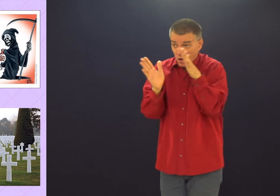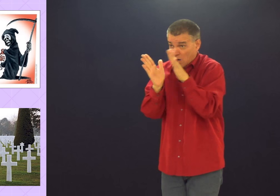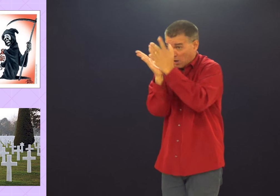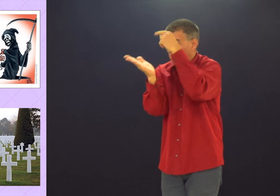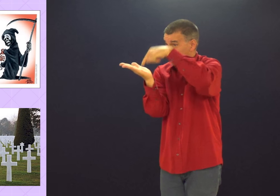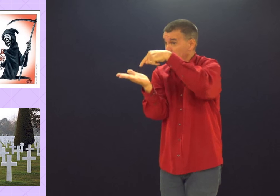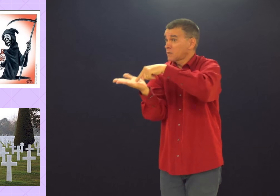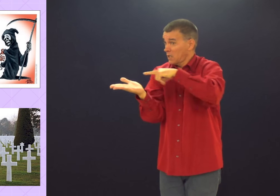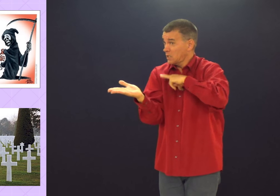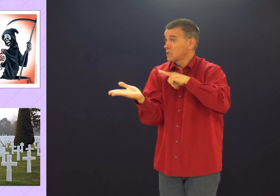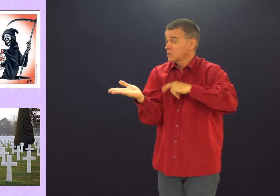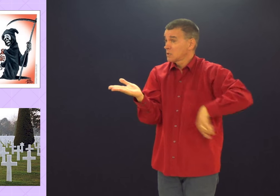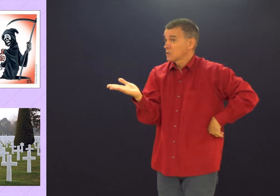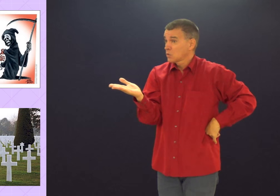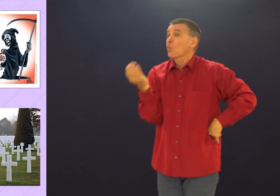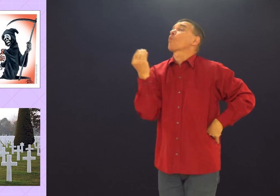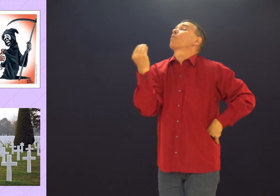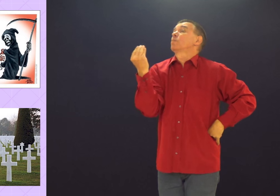A palavra de justiça.